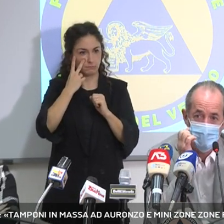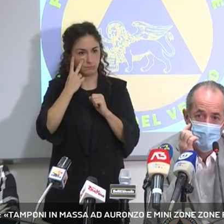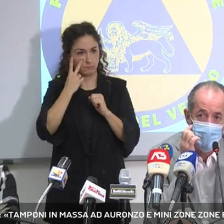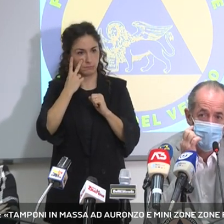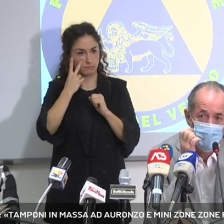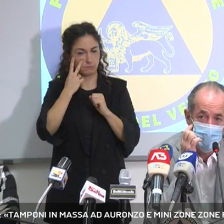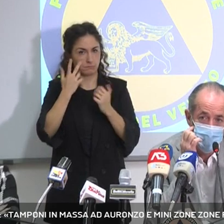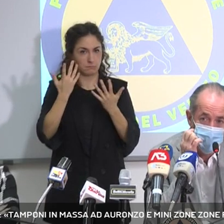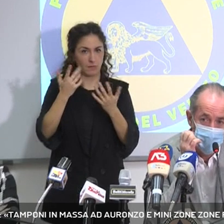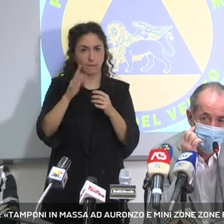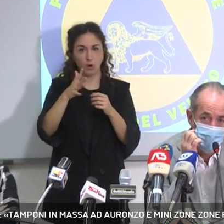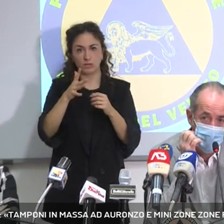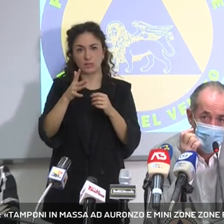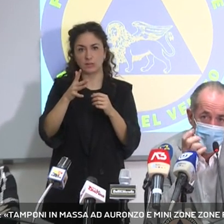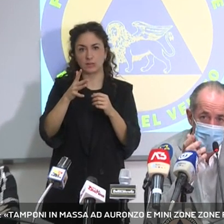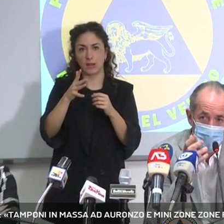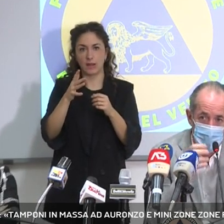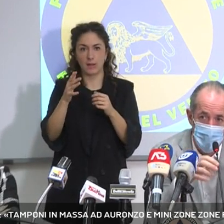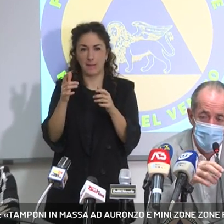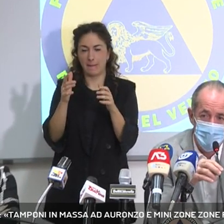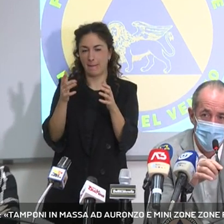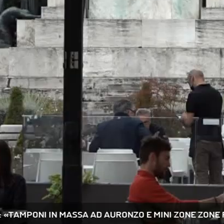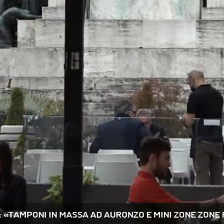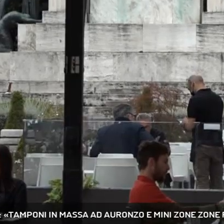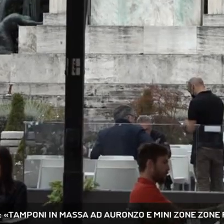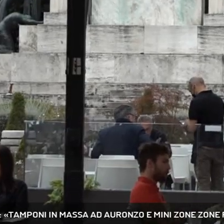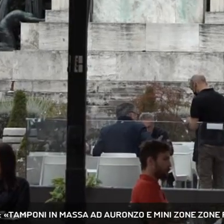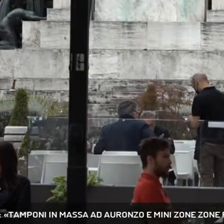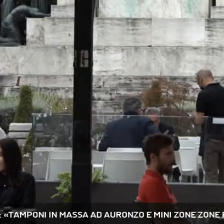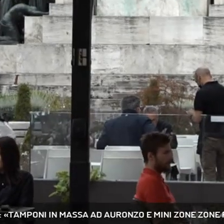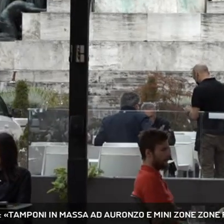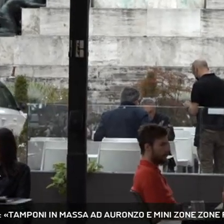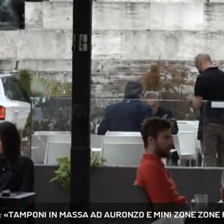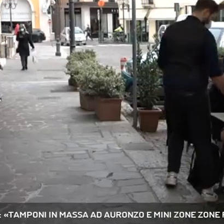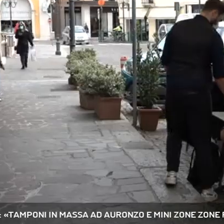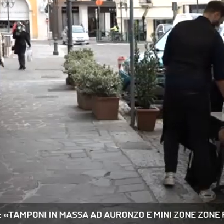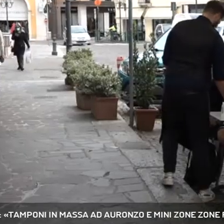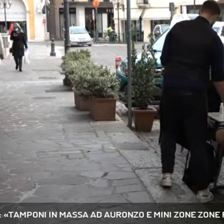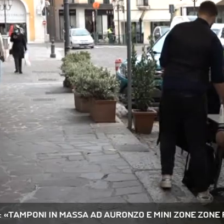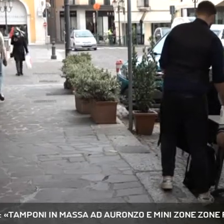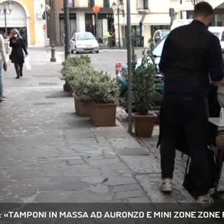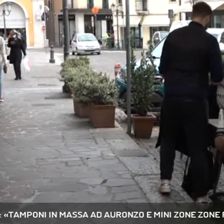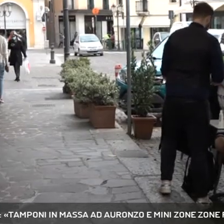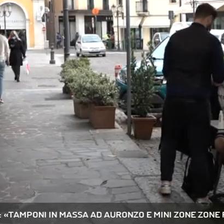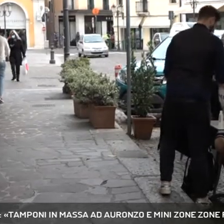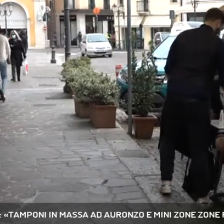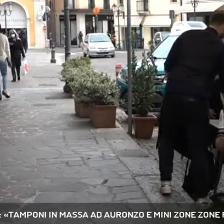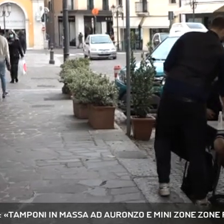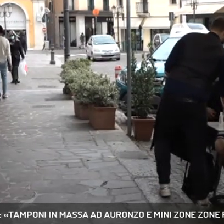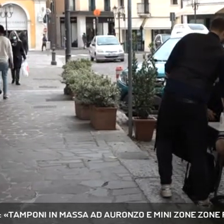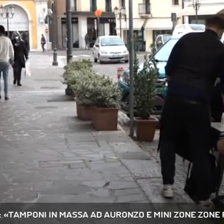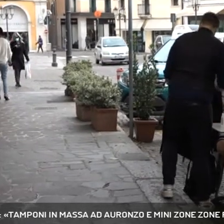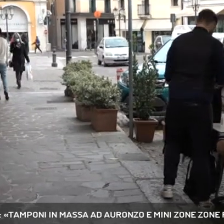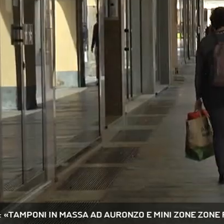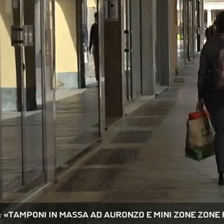queste notizie, i mini lockdown, chiudere i bar, quelle robe lì insomma. Nel frattempo è leggermente variata rispetto alla prima stesura l'ordinanza